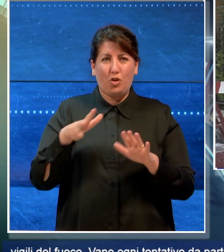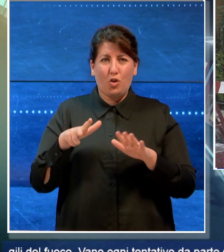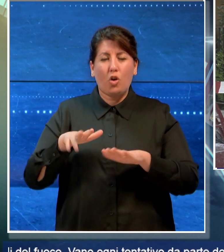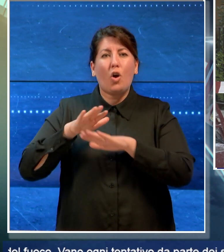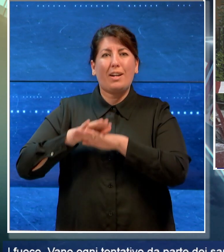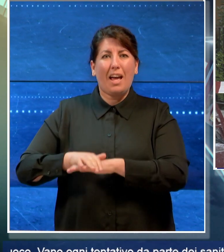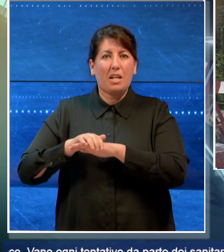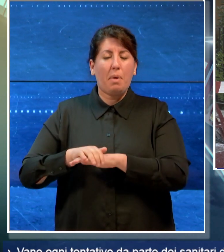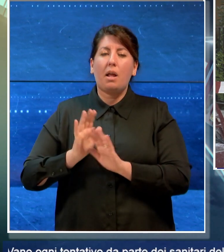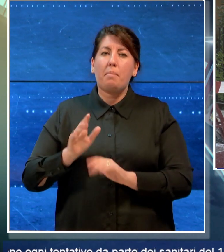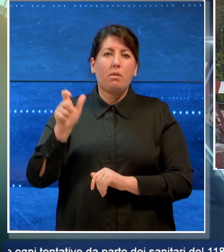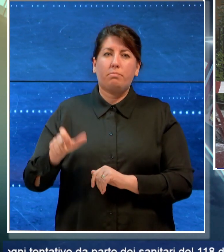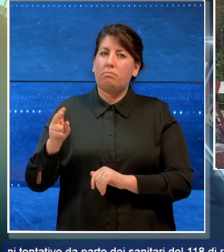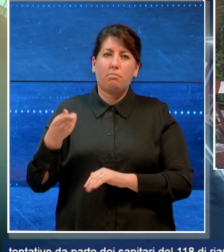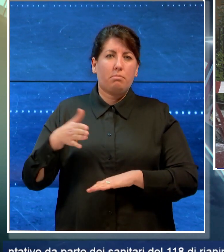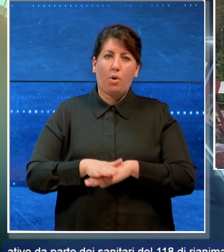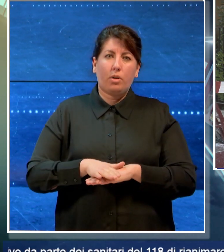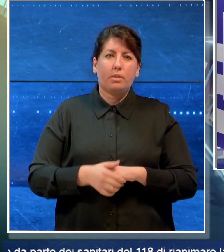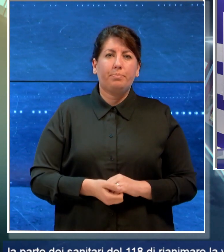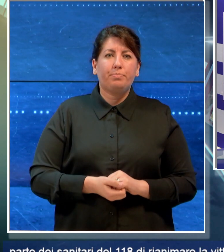rianimare la vittima.